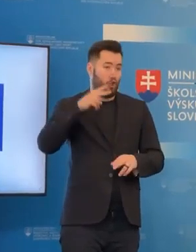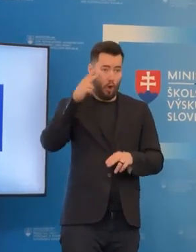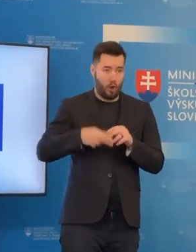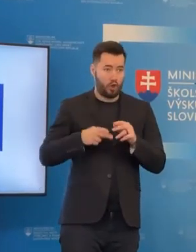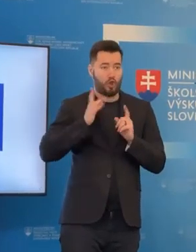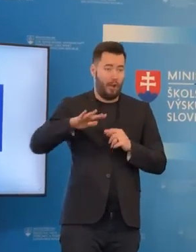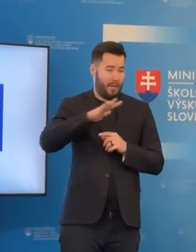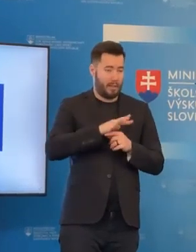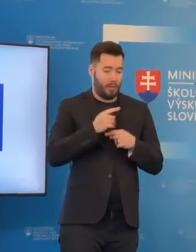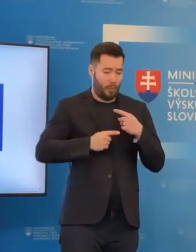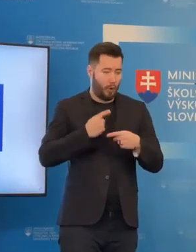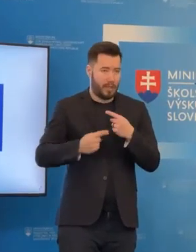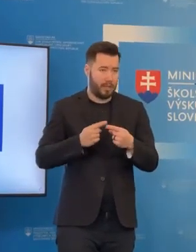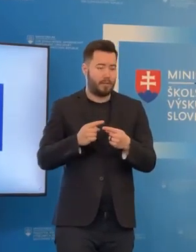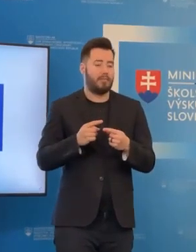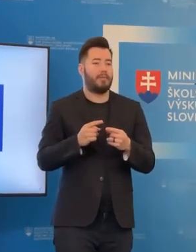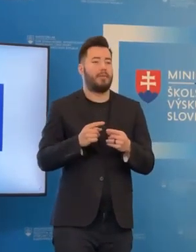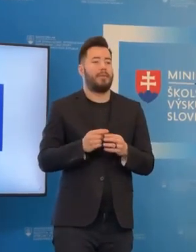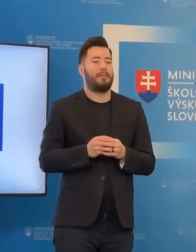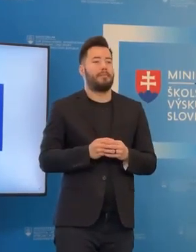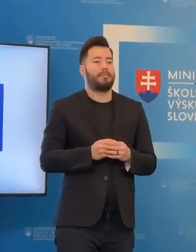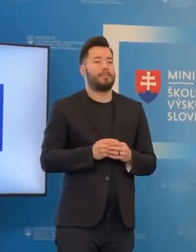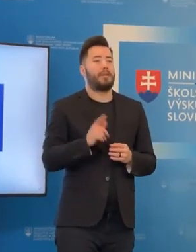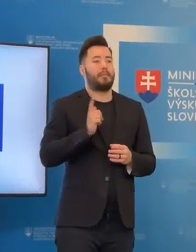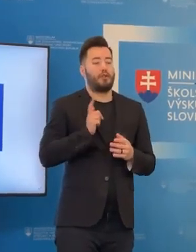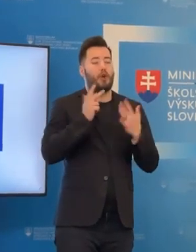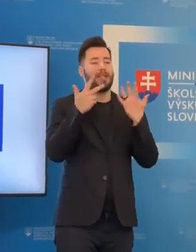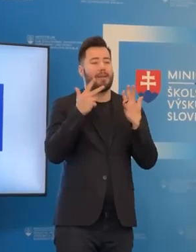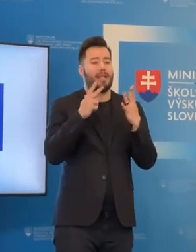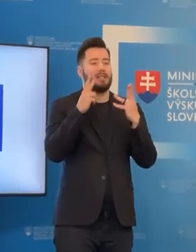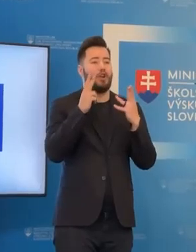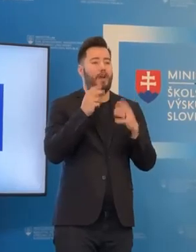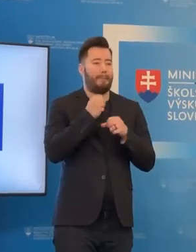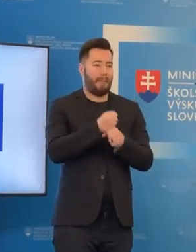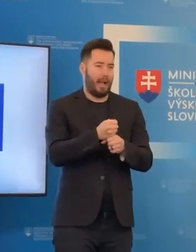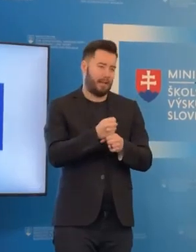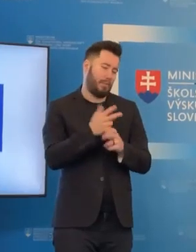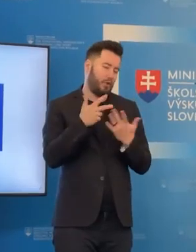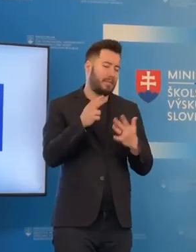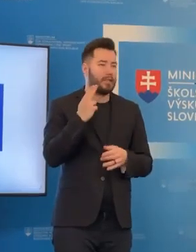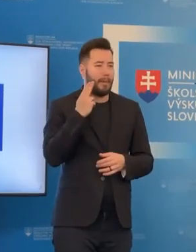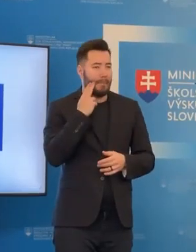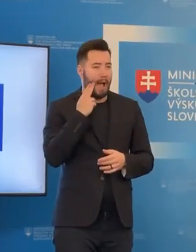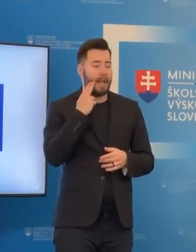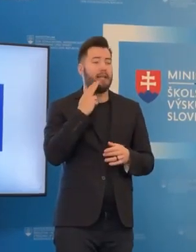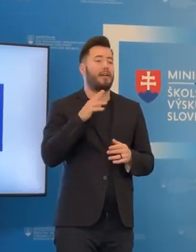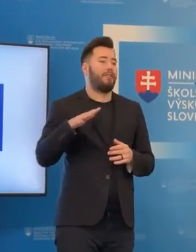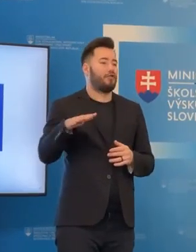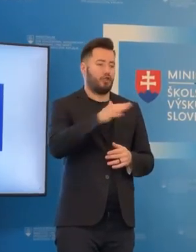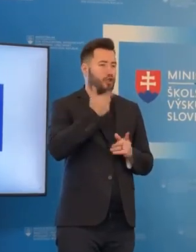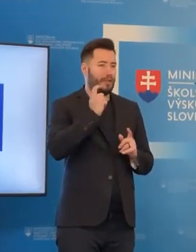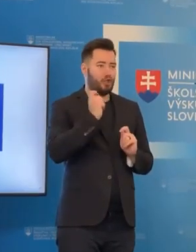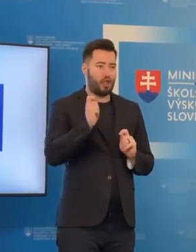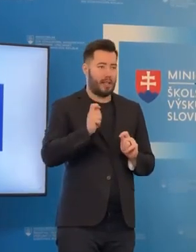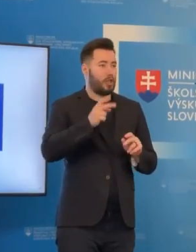a k 18. mája bude uzatvorený tento proces príjmania všetkých žiakov, tak